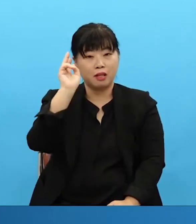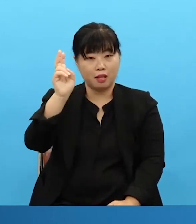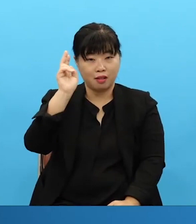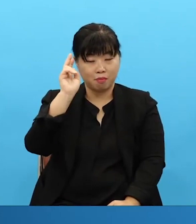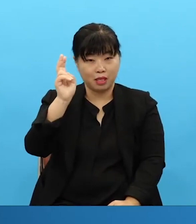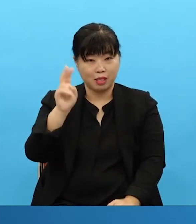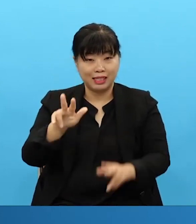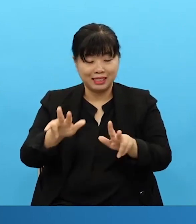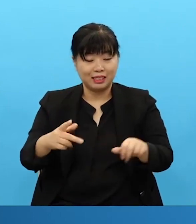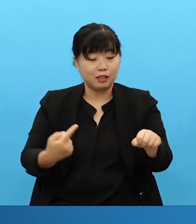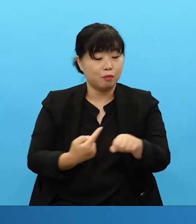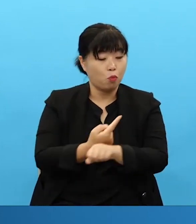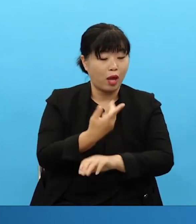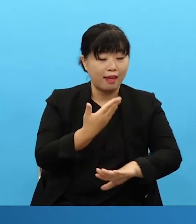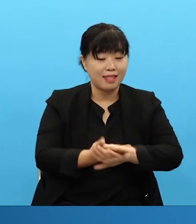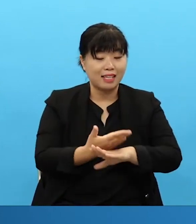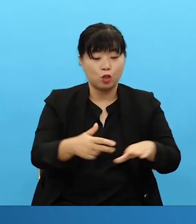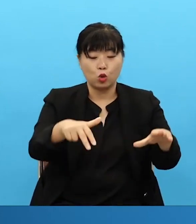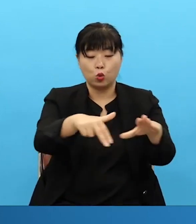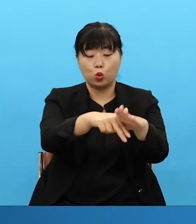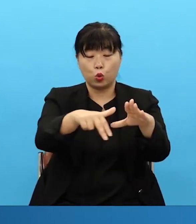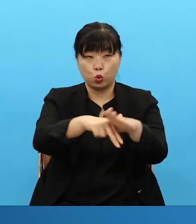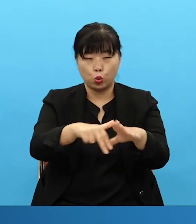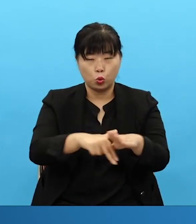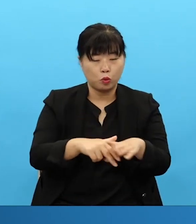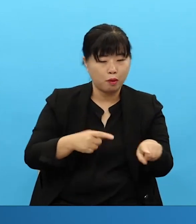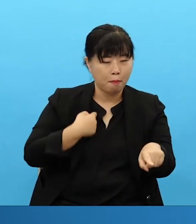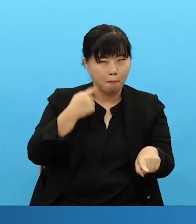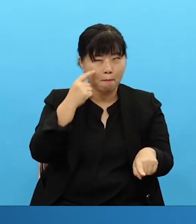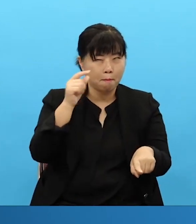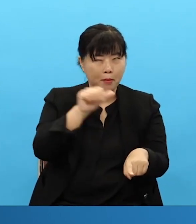The religious organizations are very quickly moving along. Especially Buddhism.